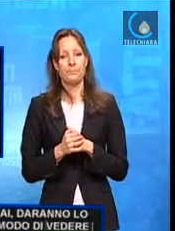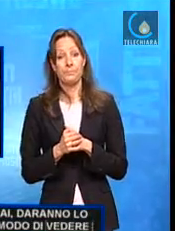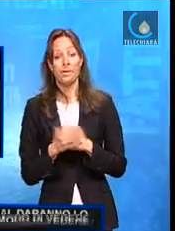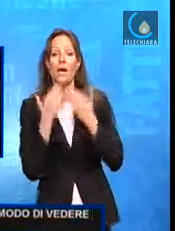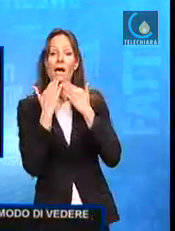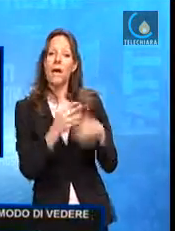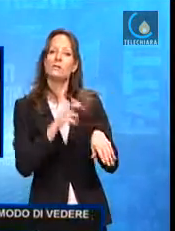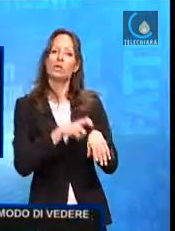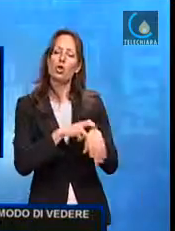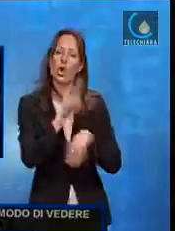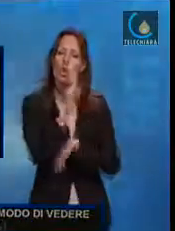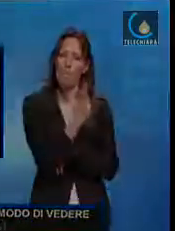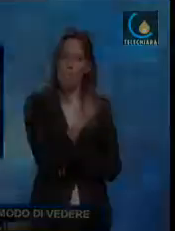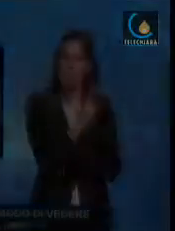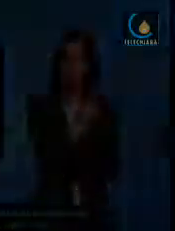Grazie. Grazie. Grazie. Grazie. Grazie.